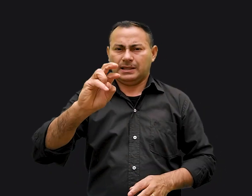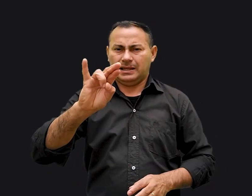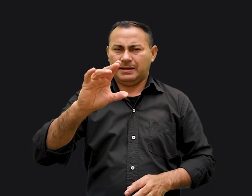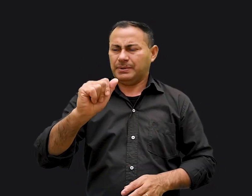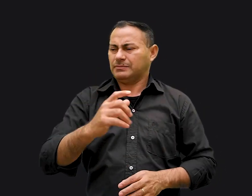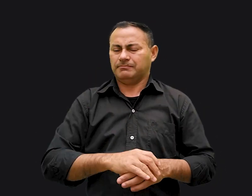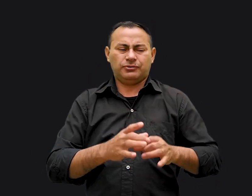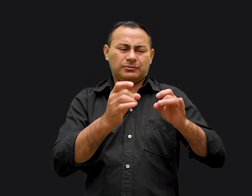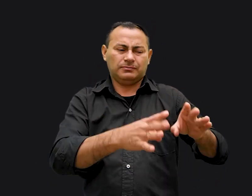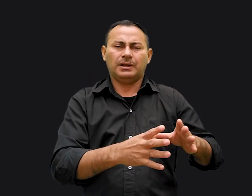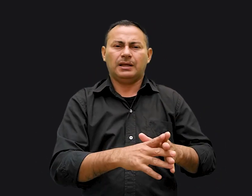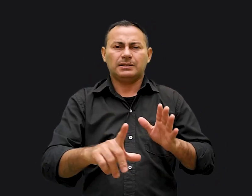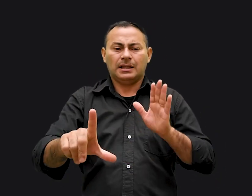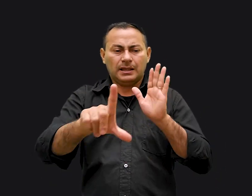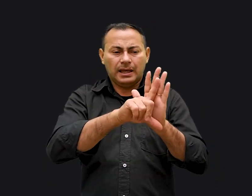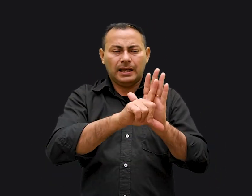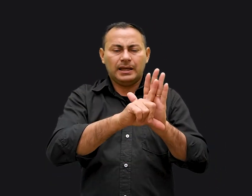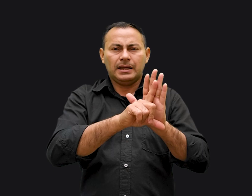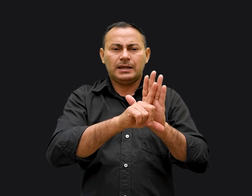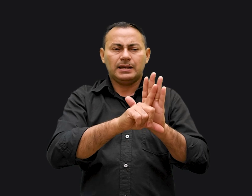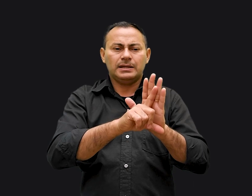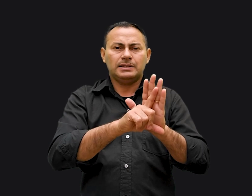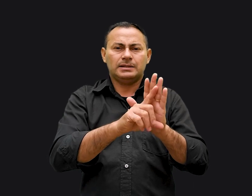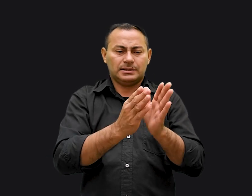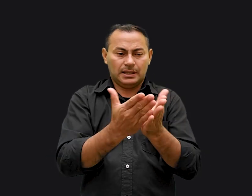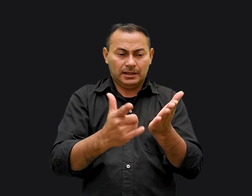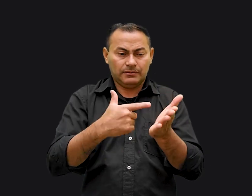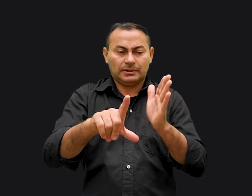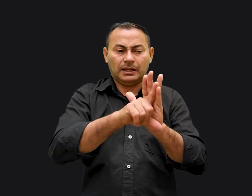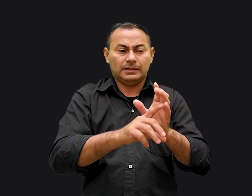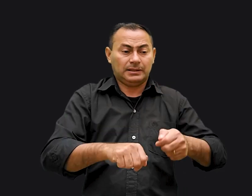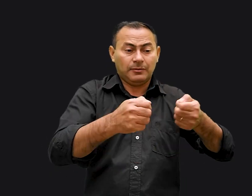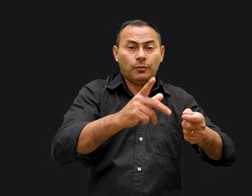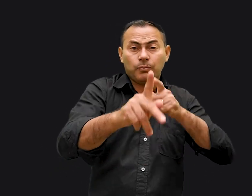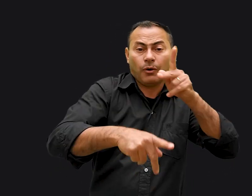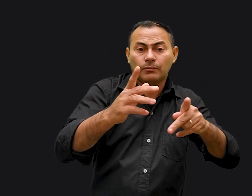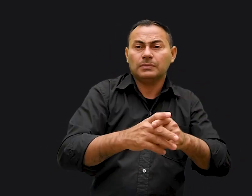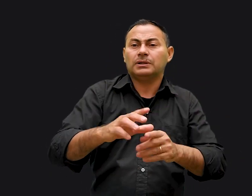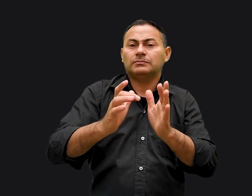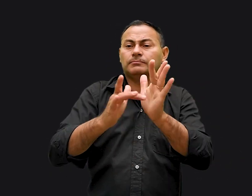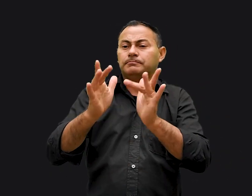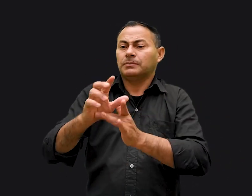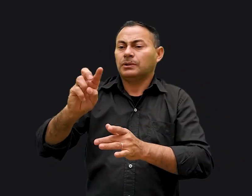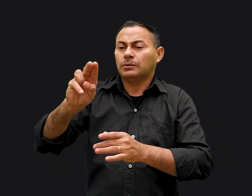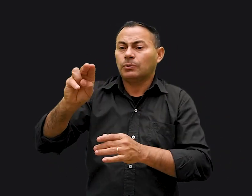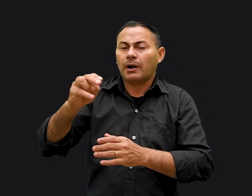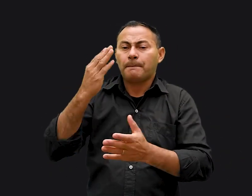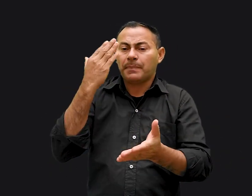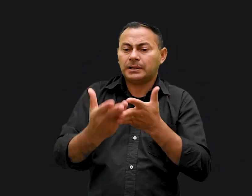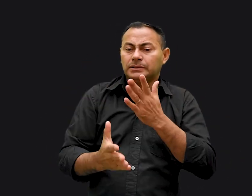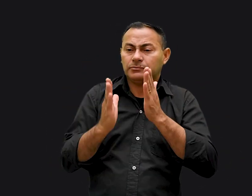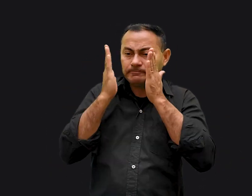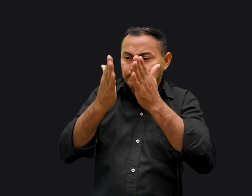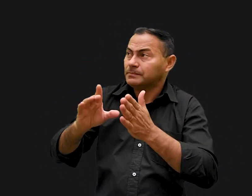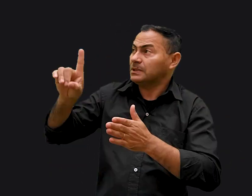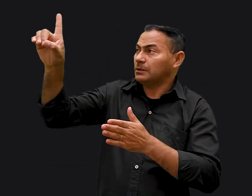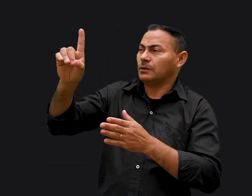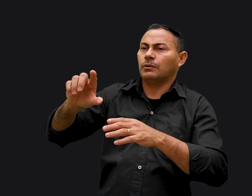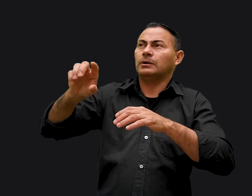lançaram aquele livro da lei para o povo. Jesus nunca tinha perdido a visão para o fato de que Deus tinha um propósito quando deu